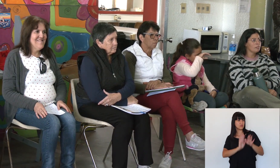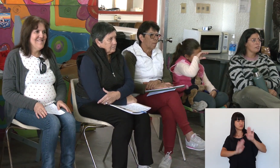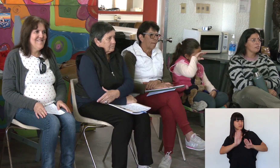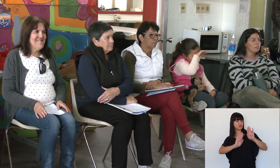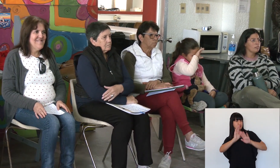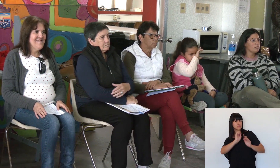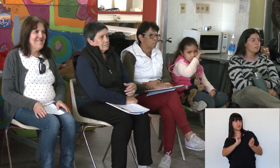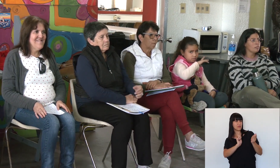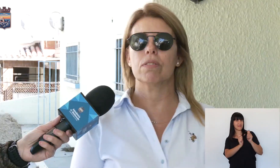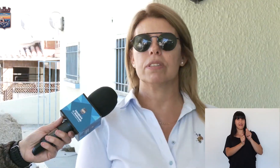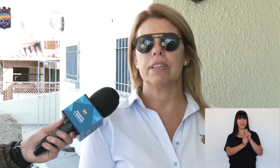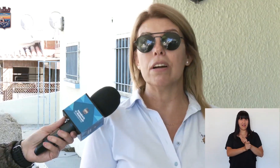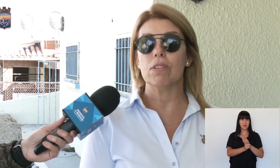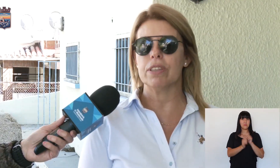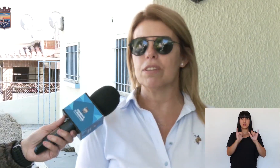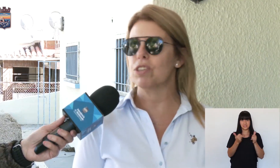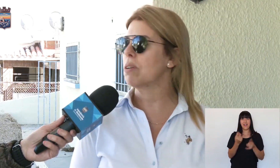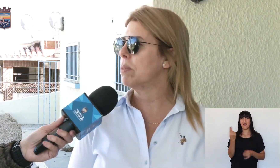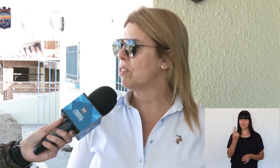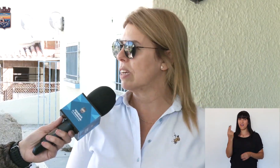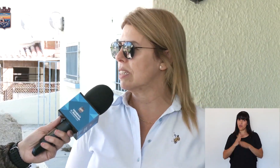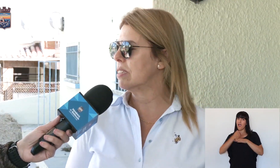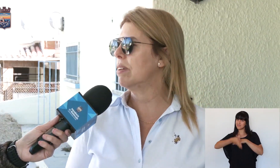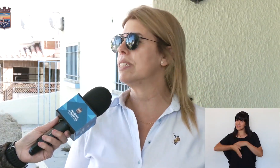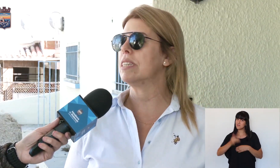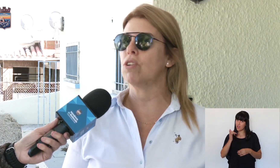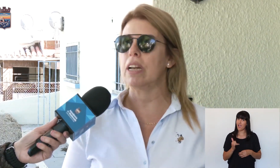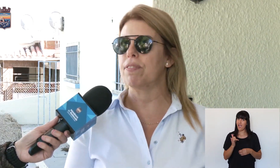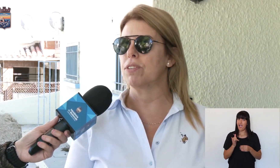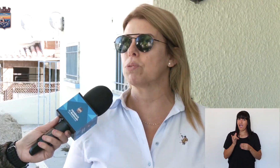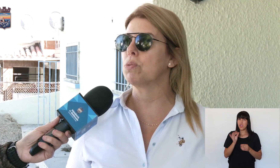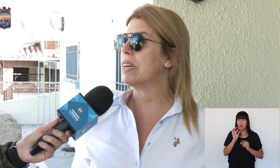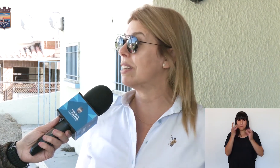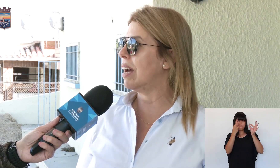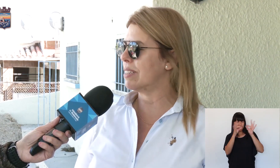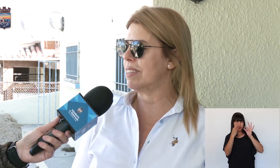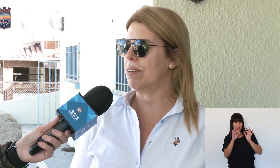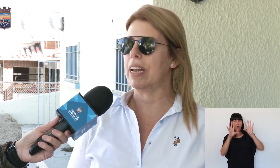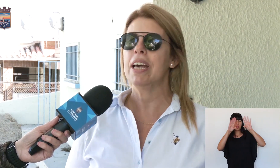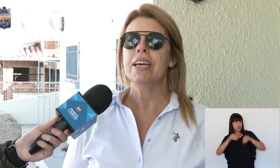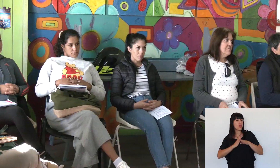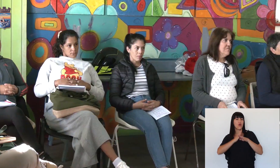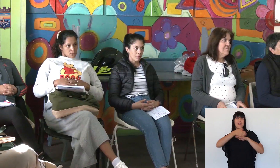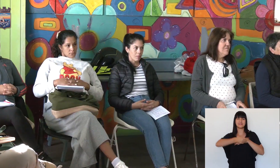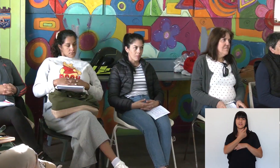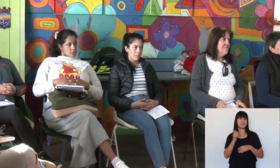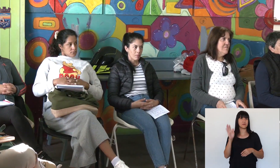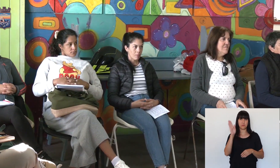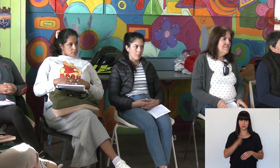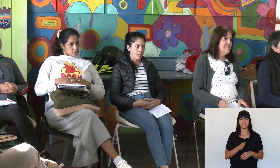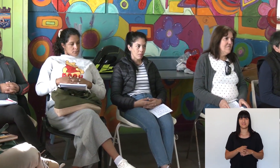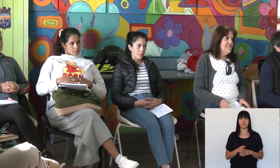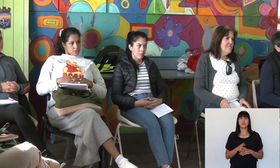reforma, se están contando ya con baños accesibles y toda la infraestructura accesible. Entonces